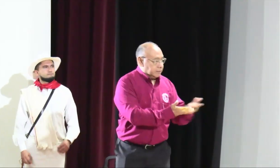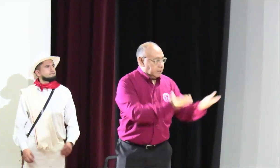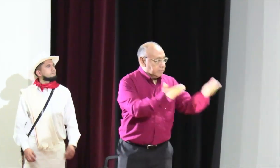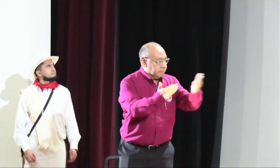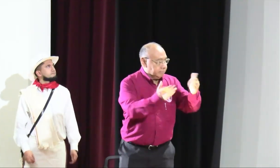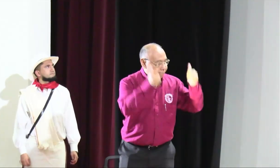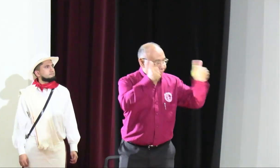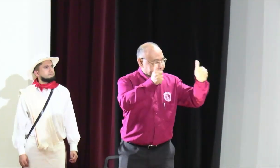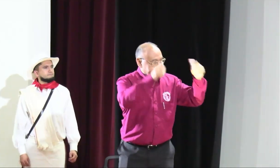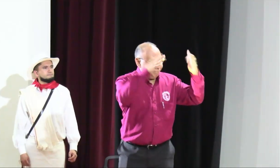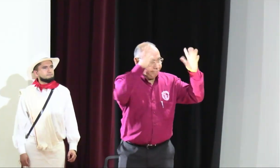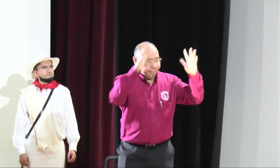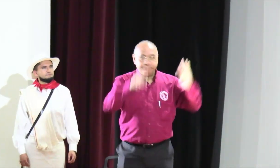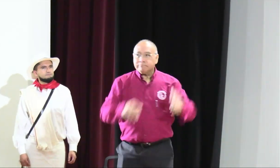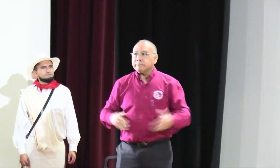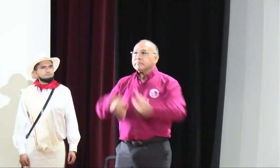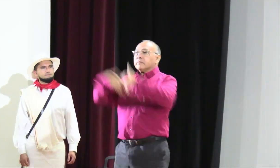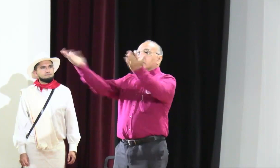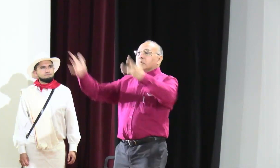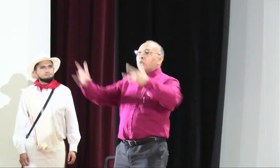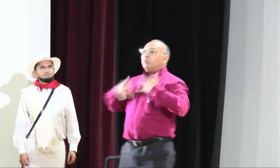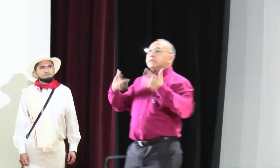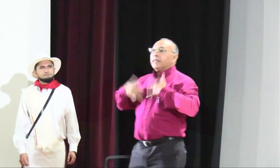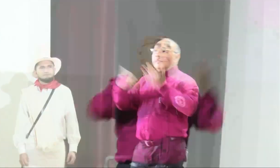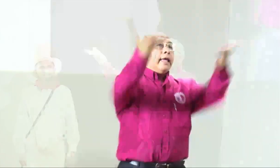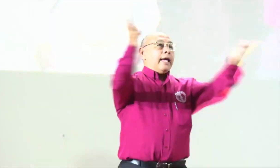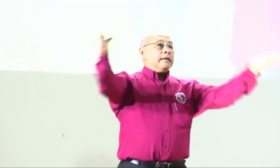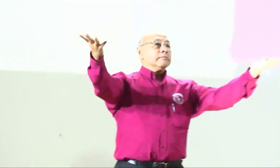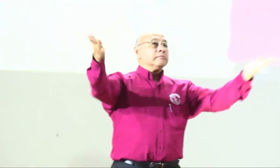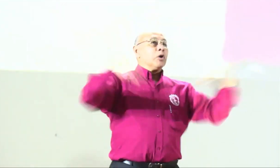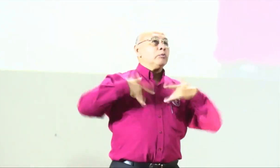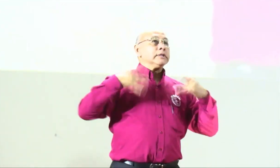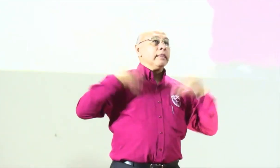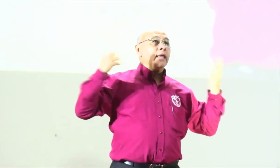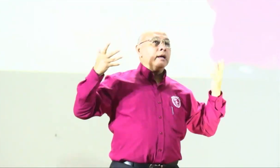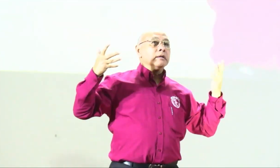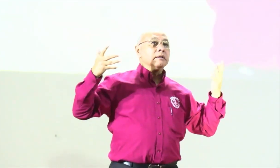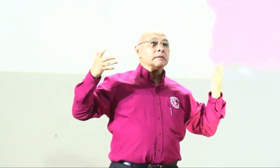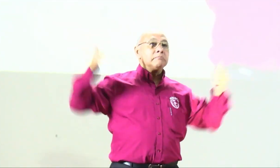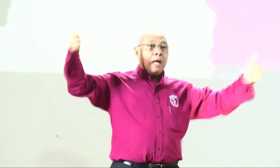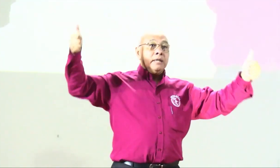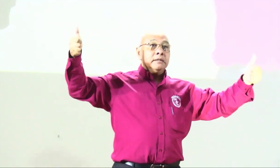bien muchas gracias muchas gracias a ti